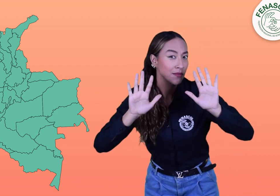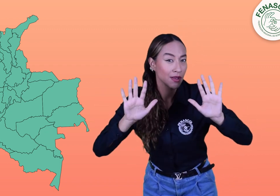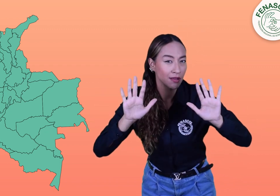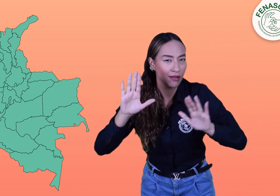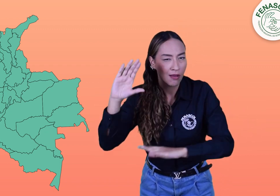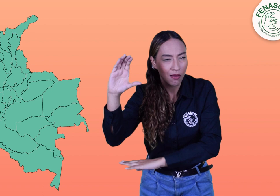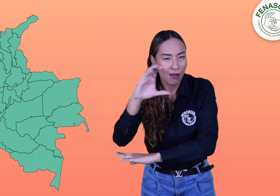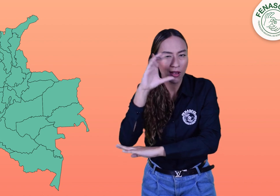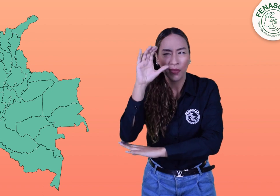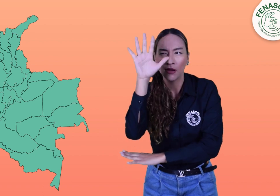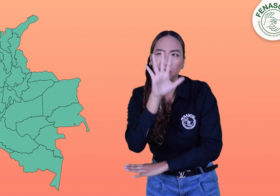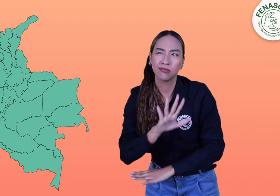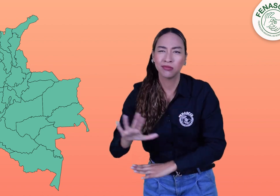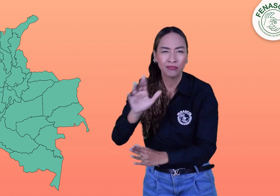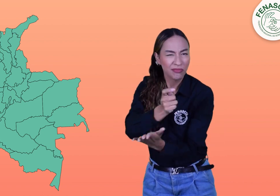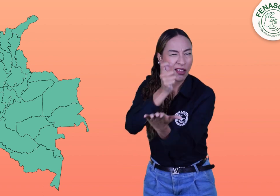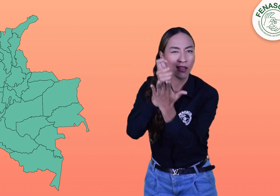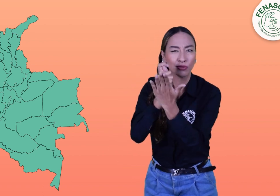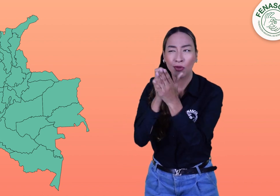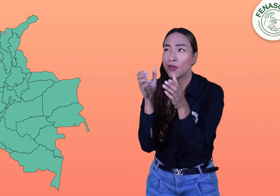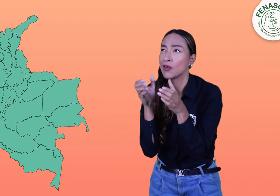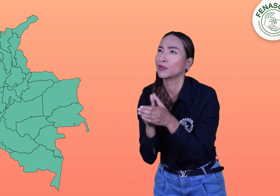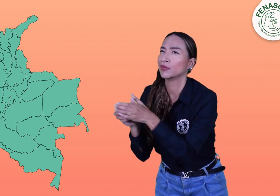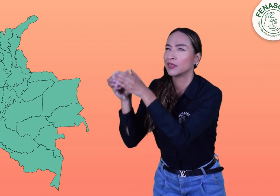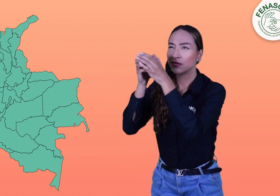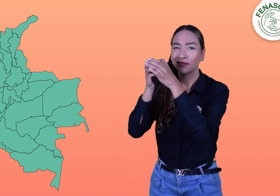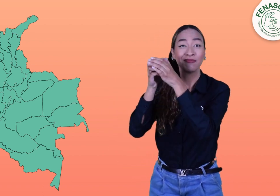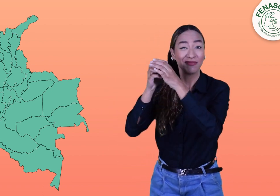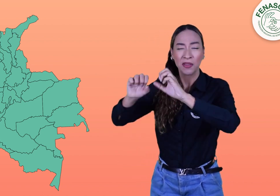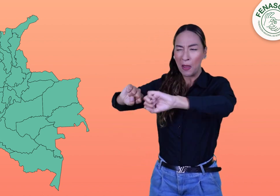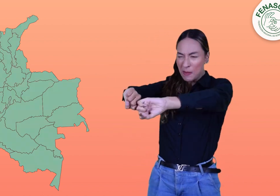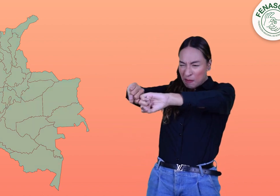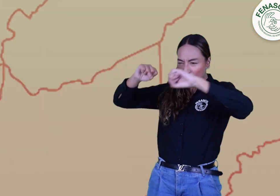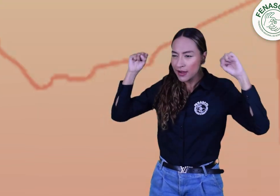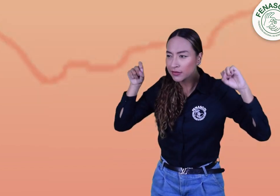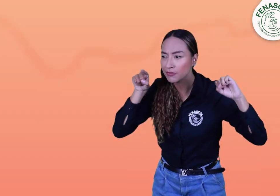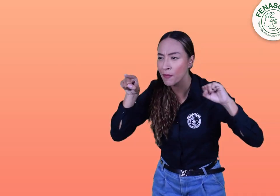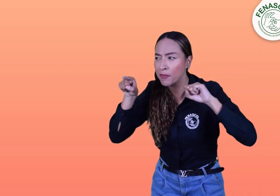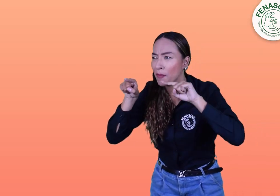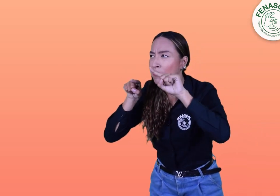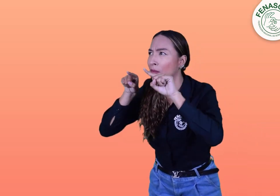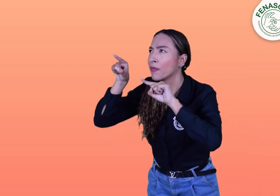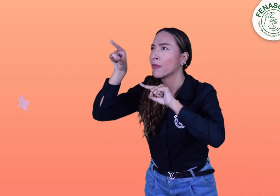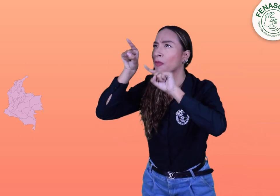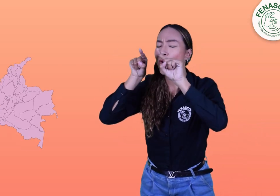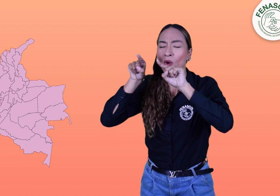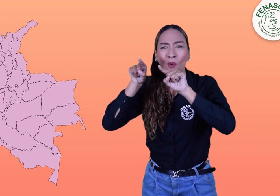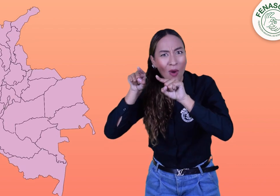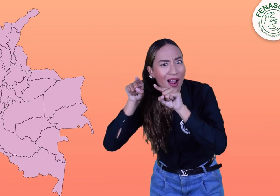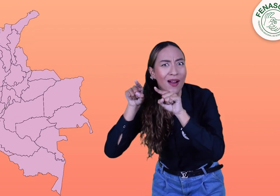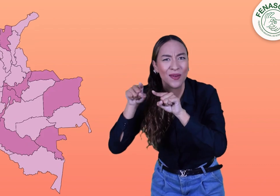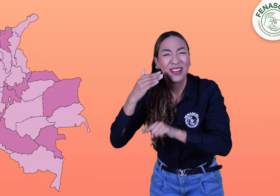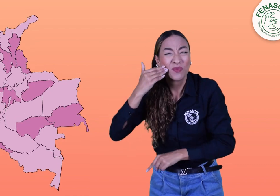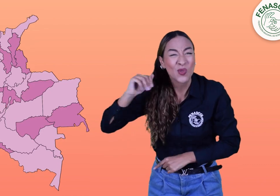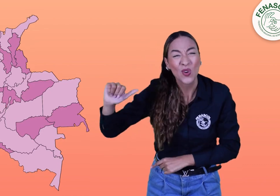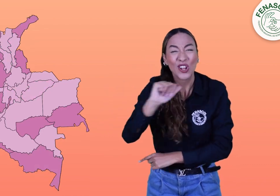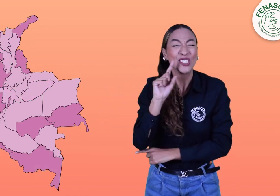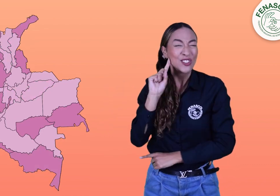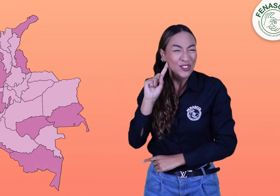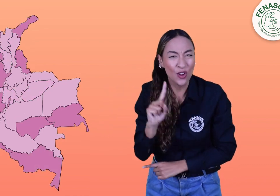Miremos un poco más detallado. ¡Wow! En estas asociaciones hay mujeres sordas y honramos que son